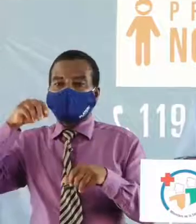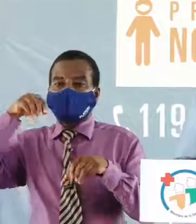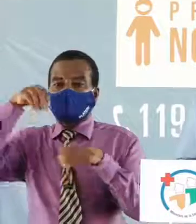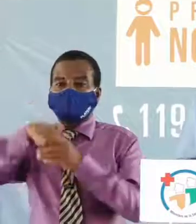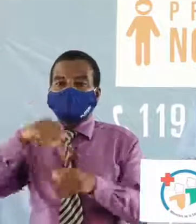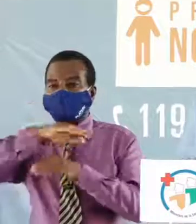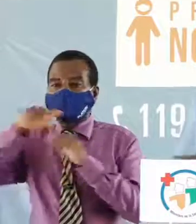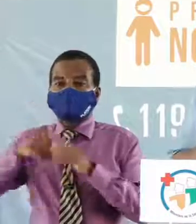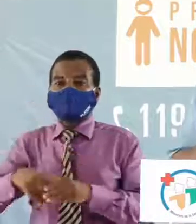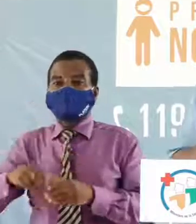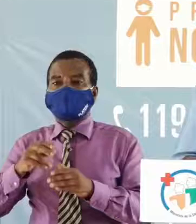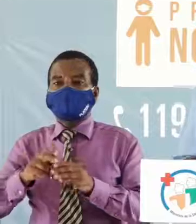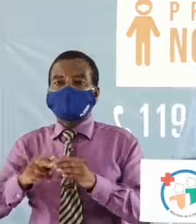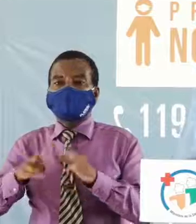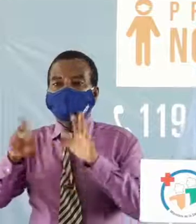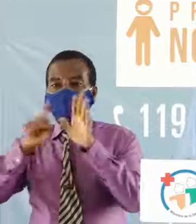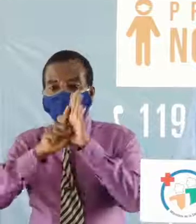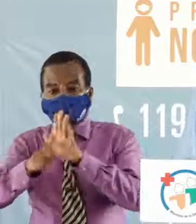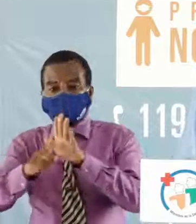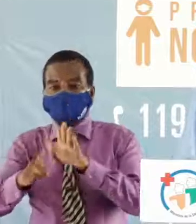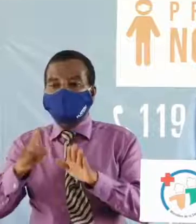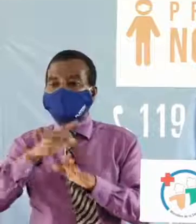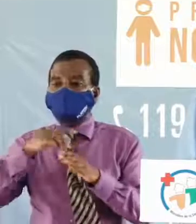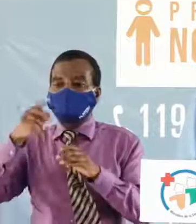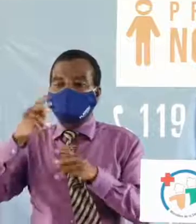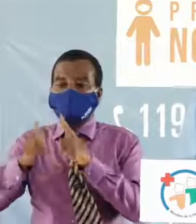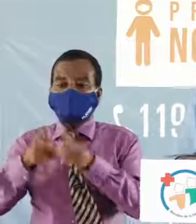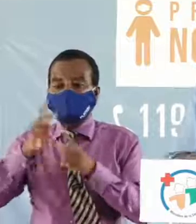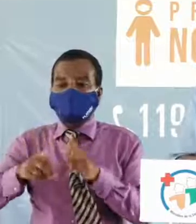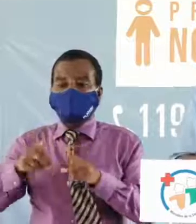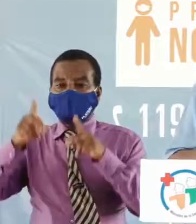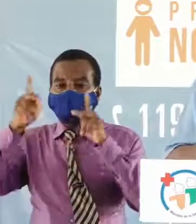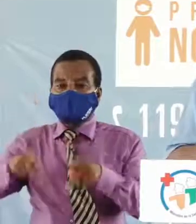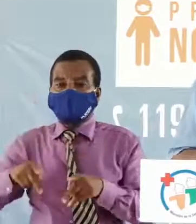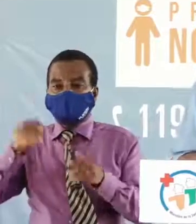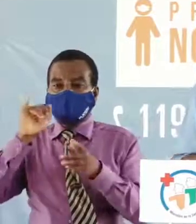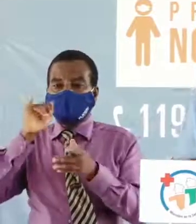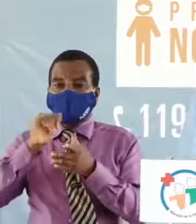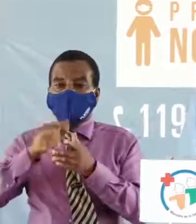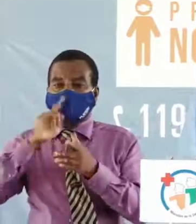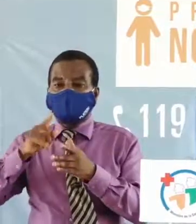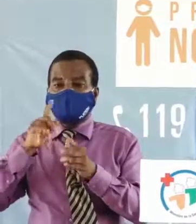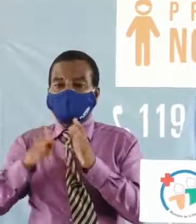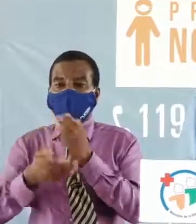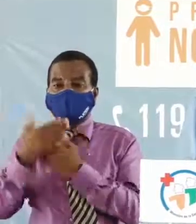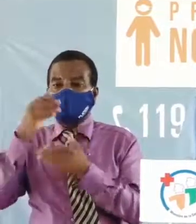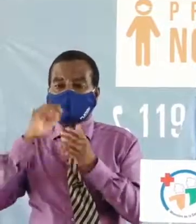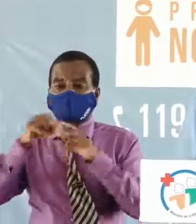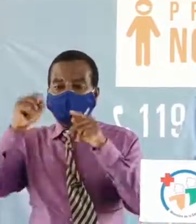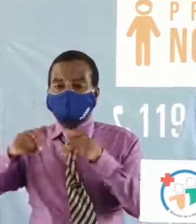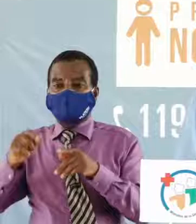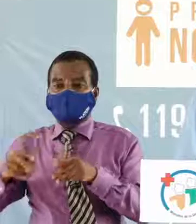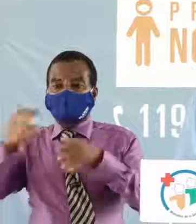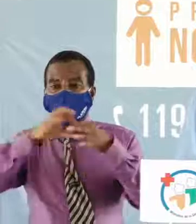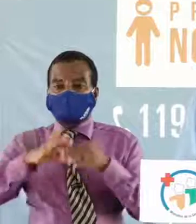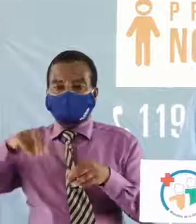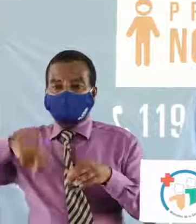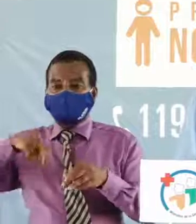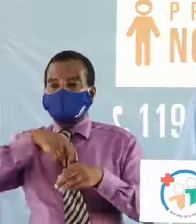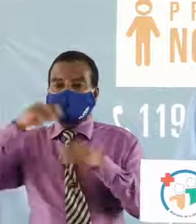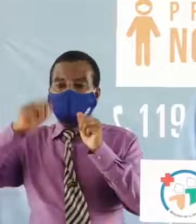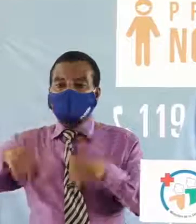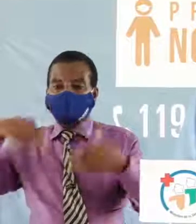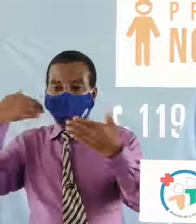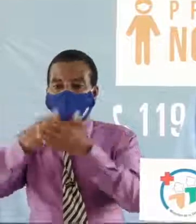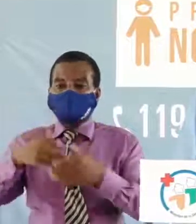etc dans tous les véhicules personnels c'est par cette nécessaire collaboration que nous pouvons arriver au